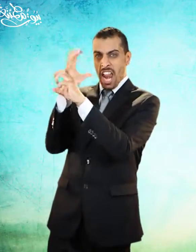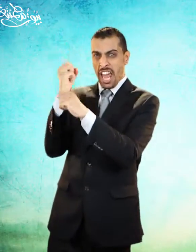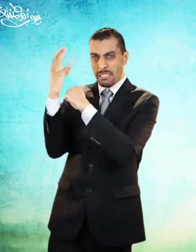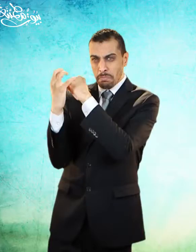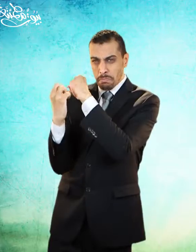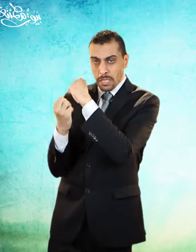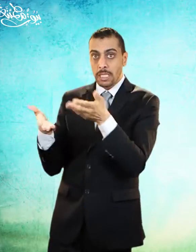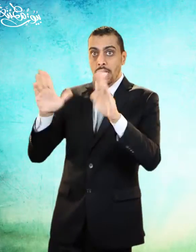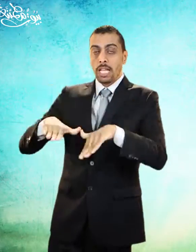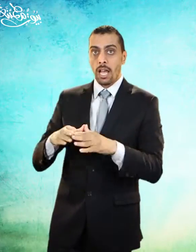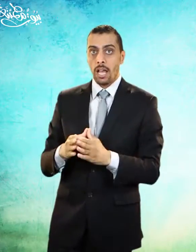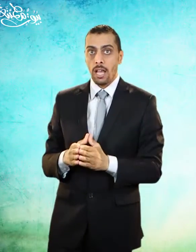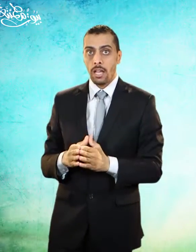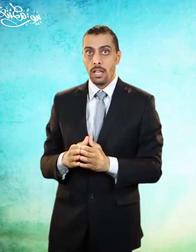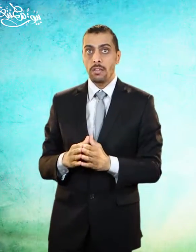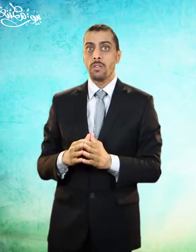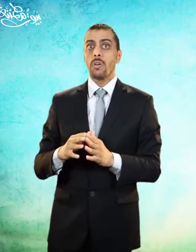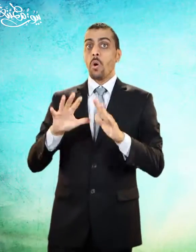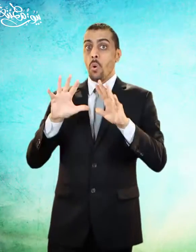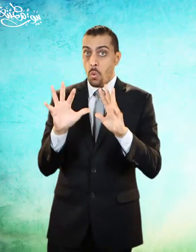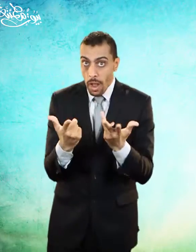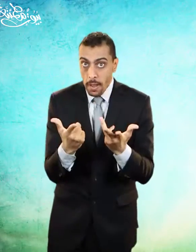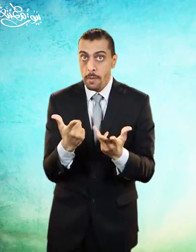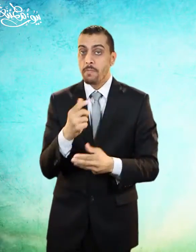ومن شر نفاثات في العقد